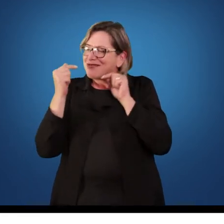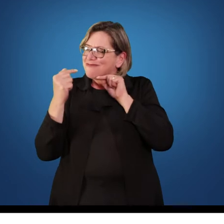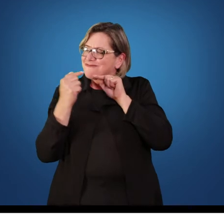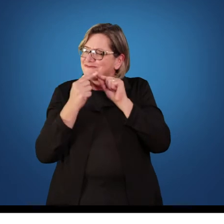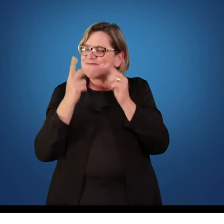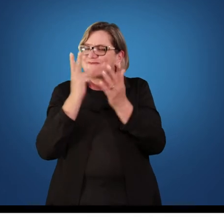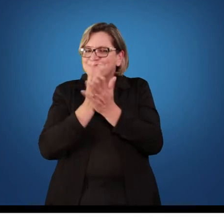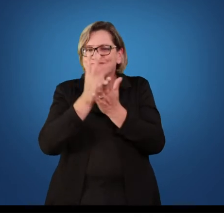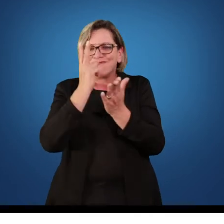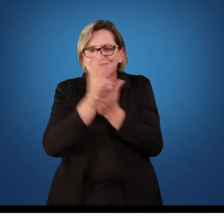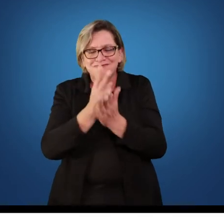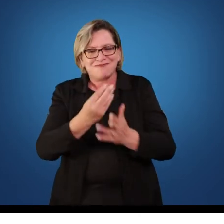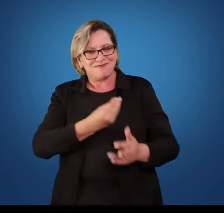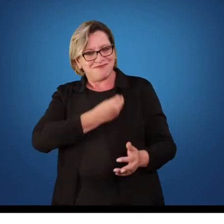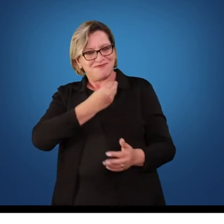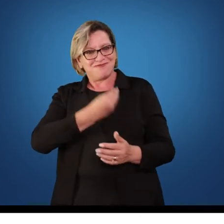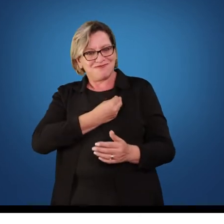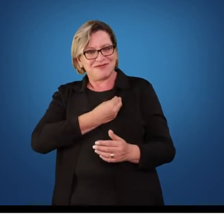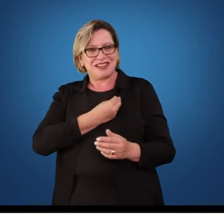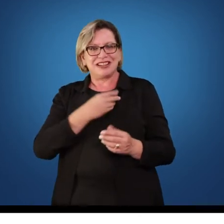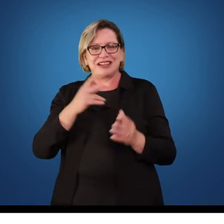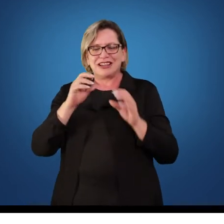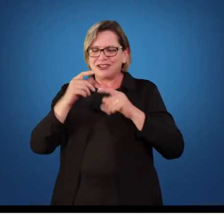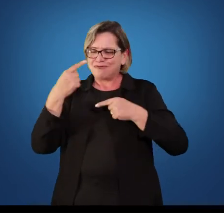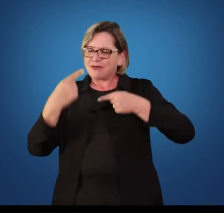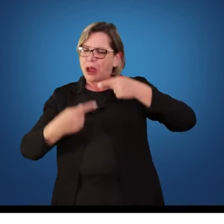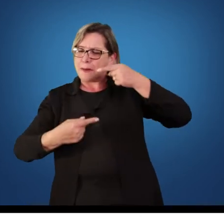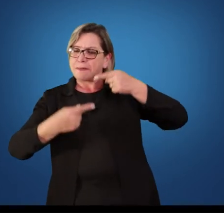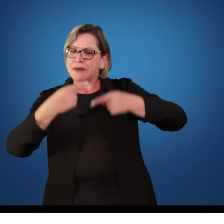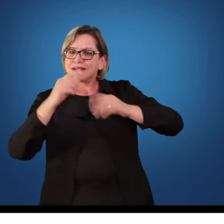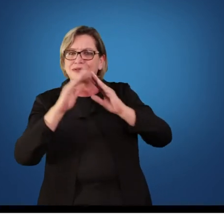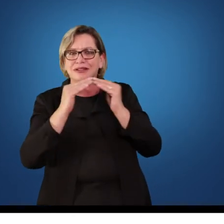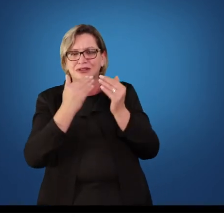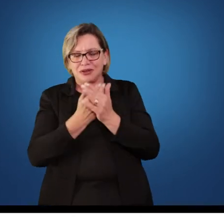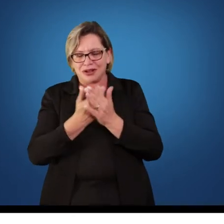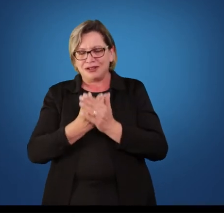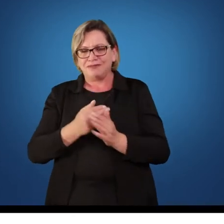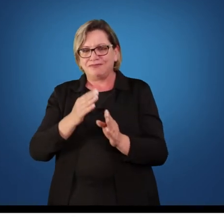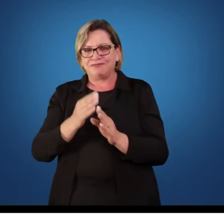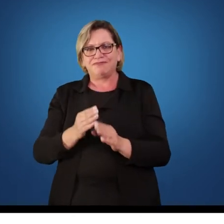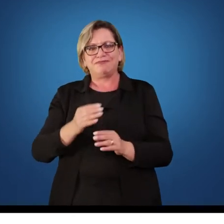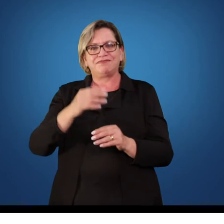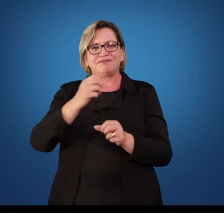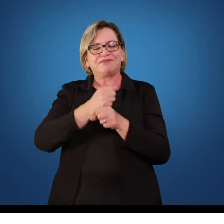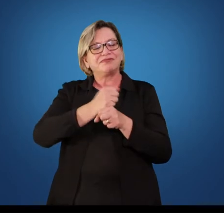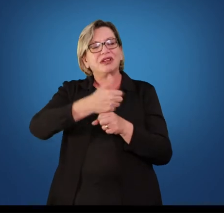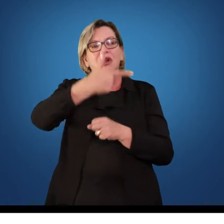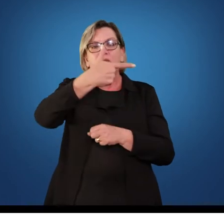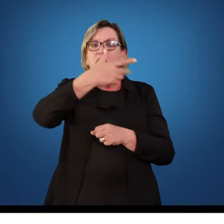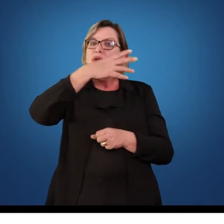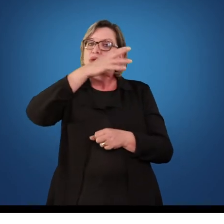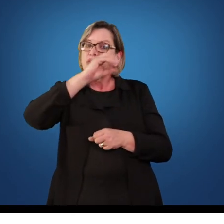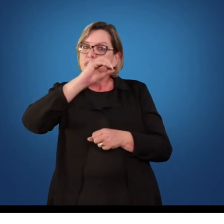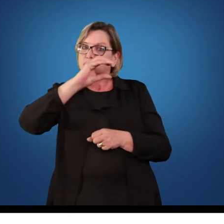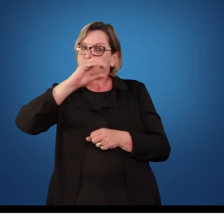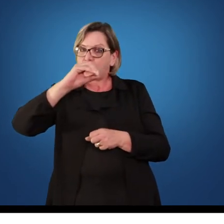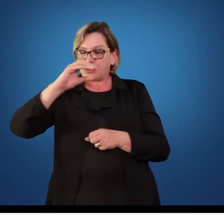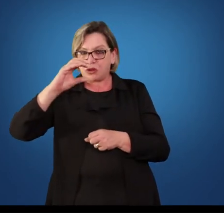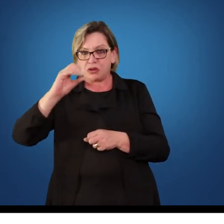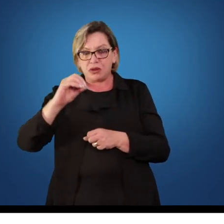dia a dia, na minha vida e nas minhas aulas. Em 2000 eu fiz uma outra capacitação